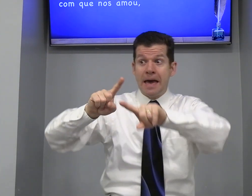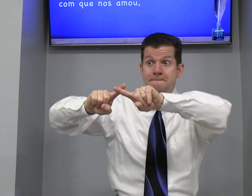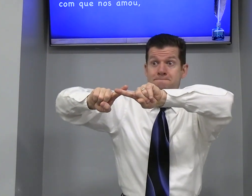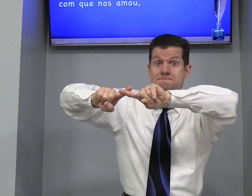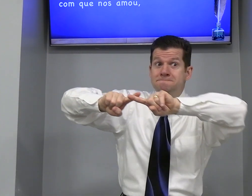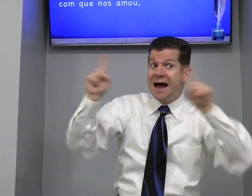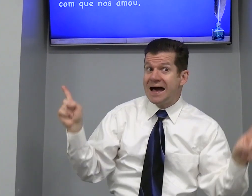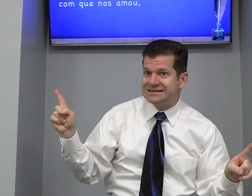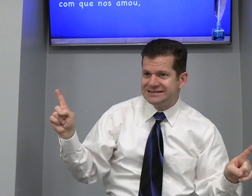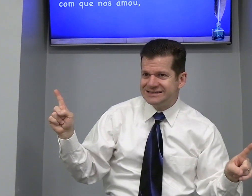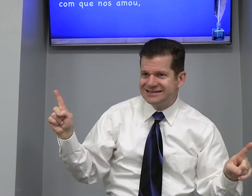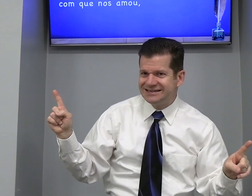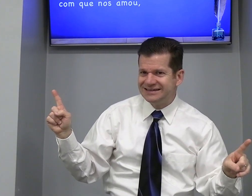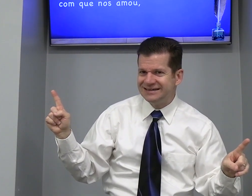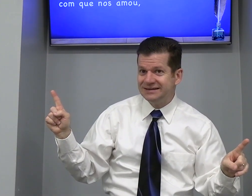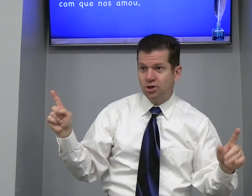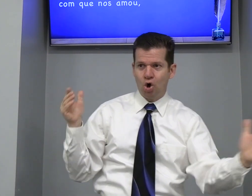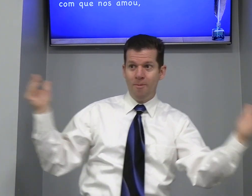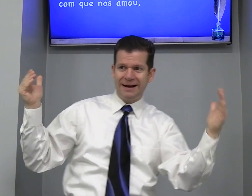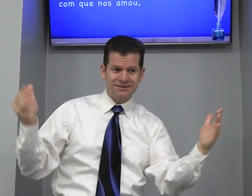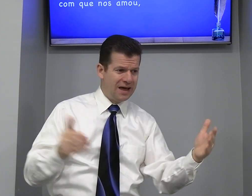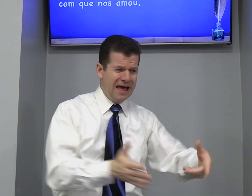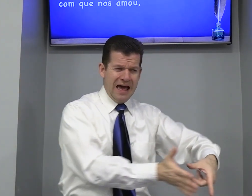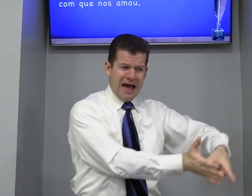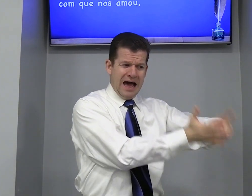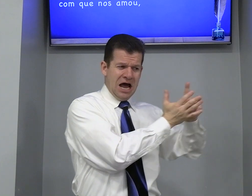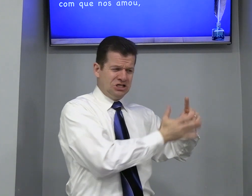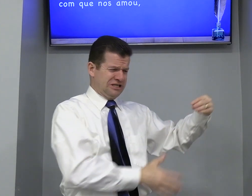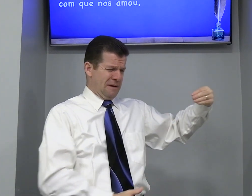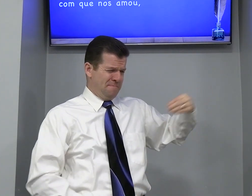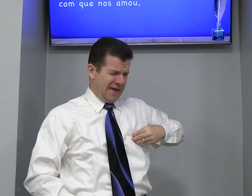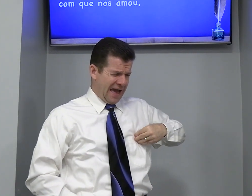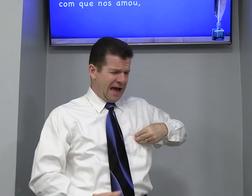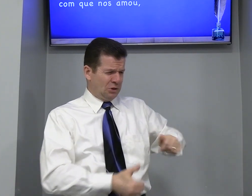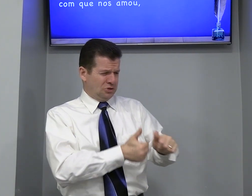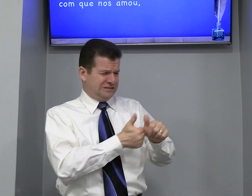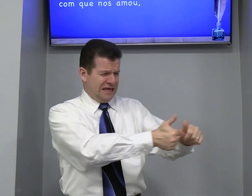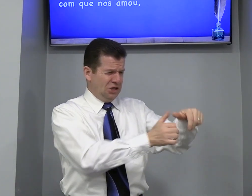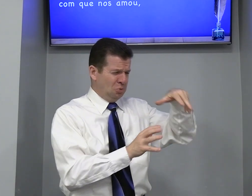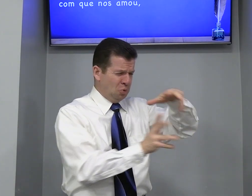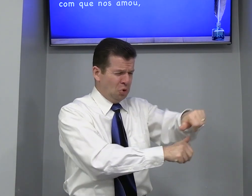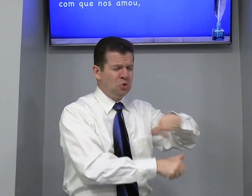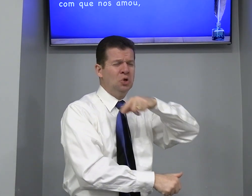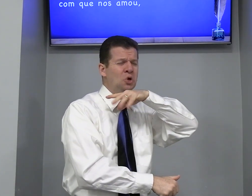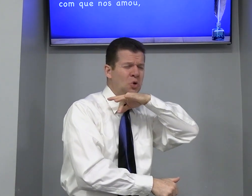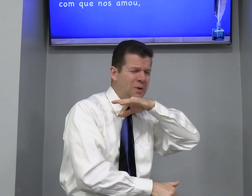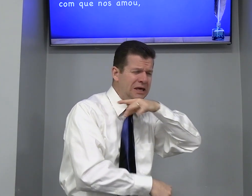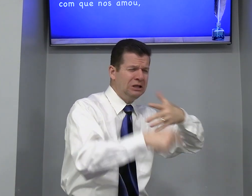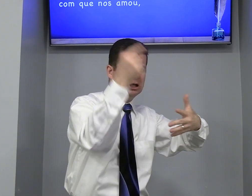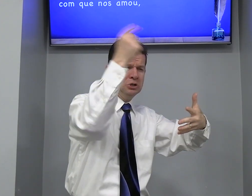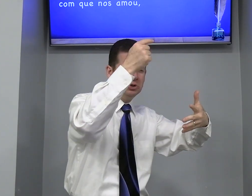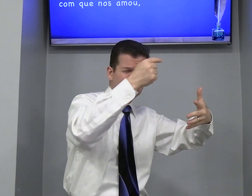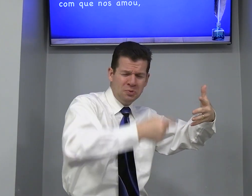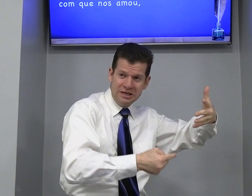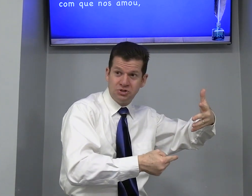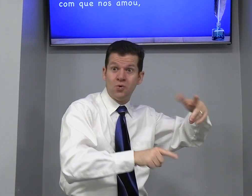Mas Então Comparação Antes Pecado Seguindo O mundo Coim Tudo isso